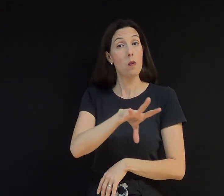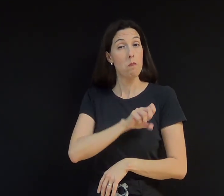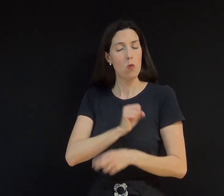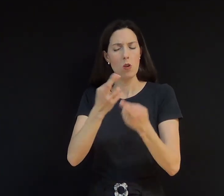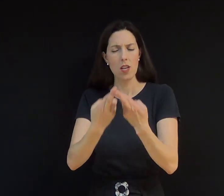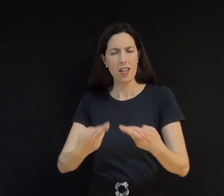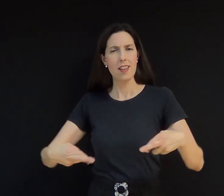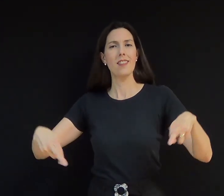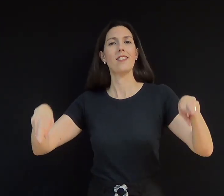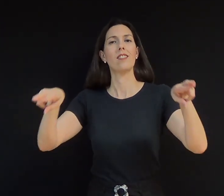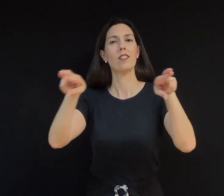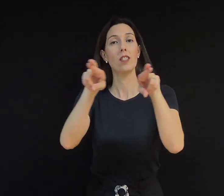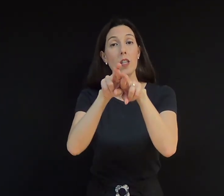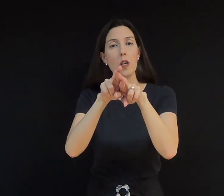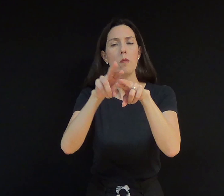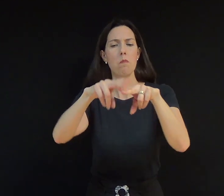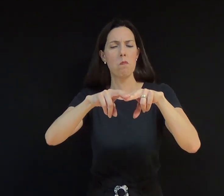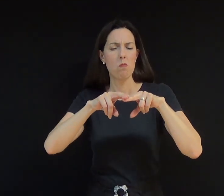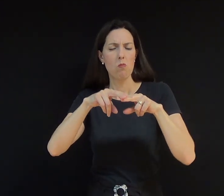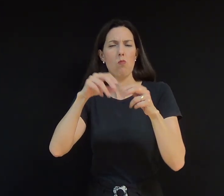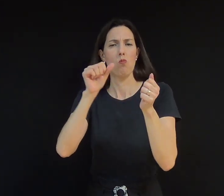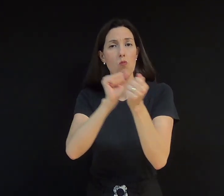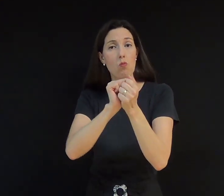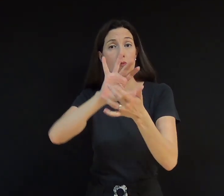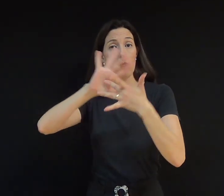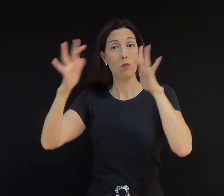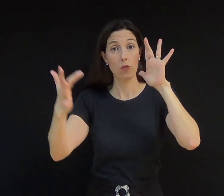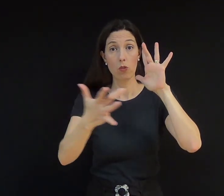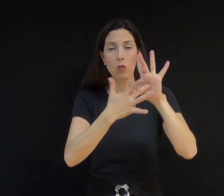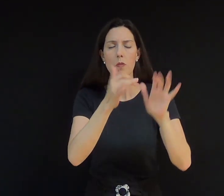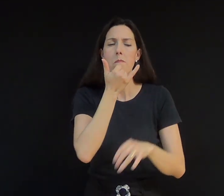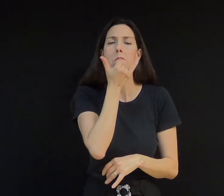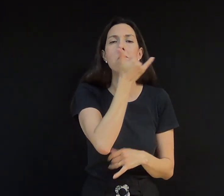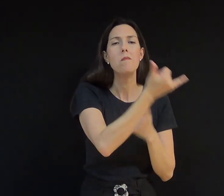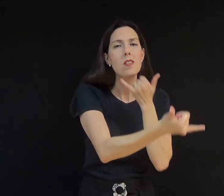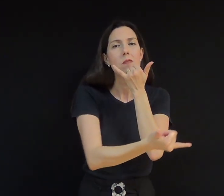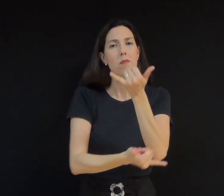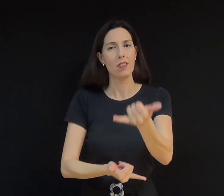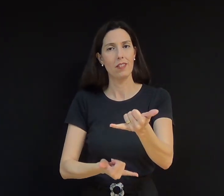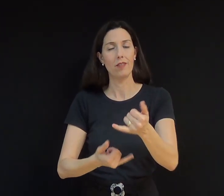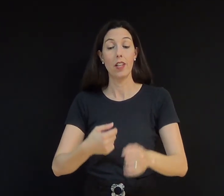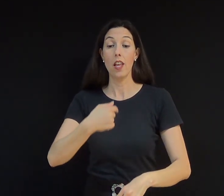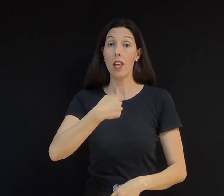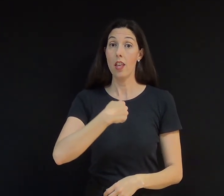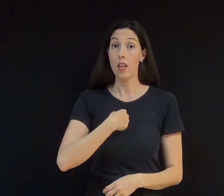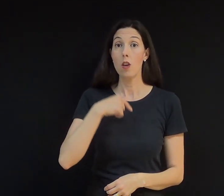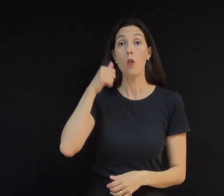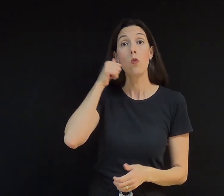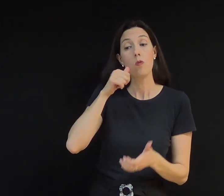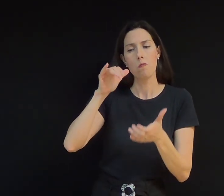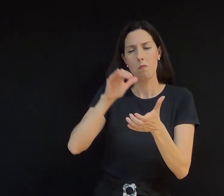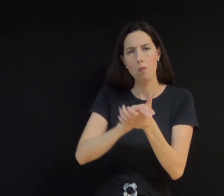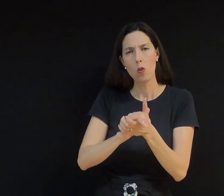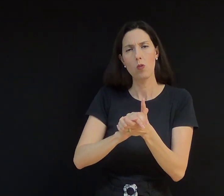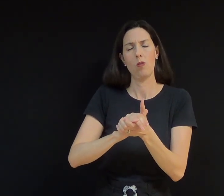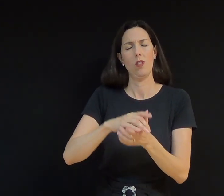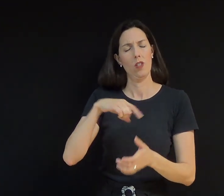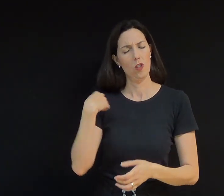em Jesus Cristo trouxe o perdão. Eu e minha esposa somos honrados pelo privilégio de usar parte da